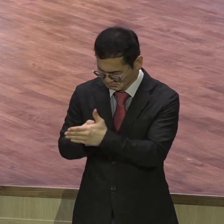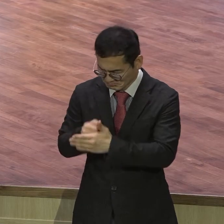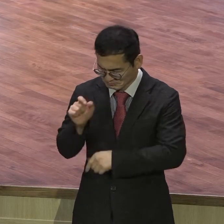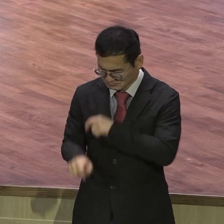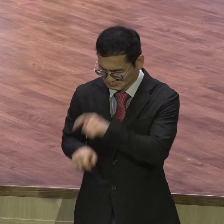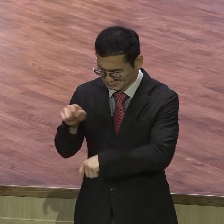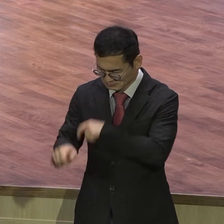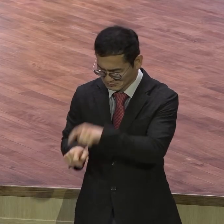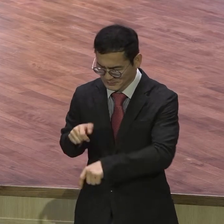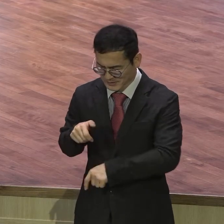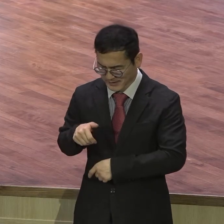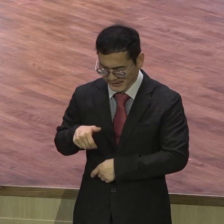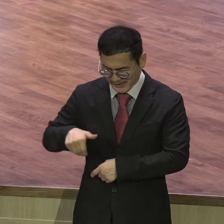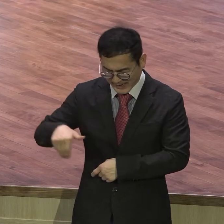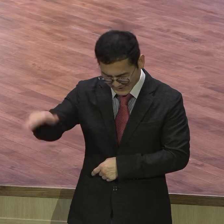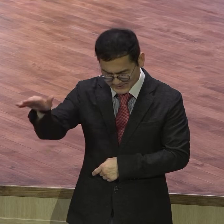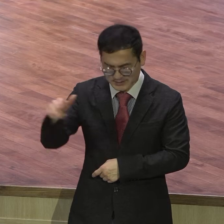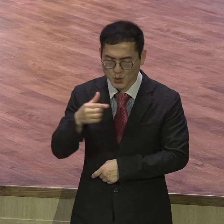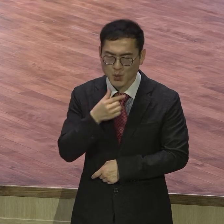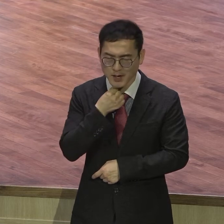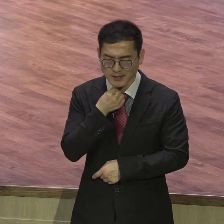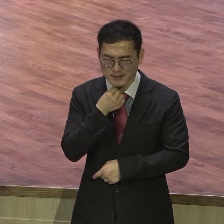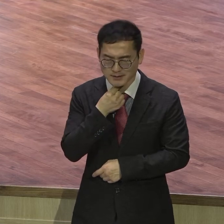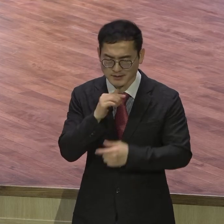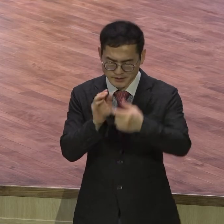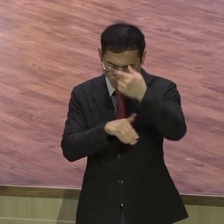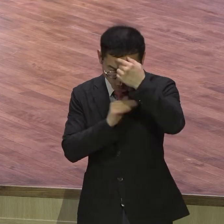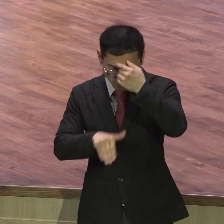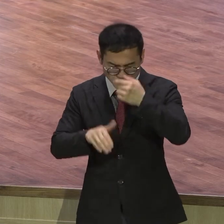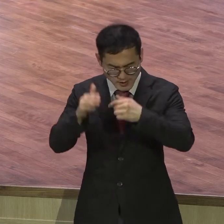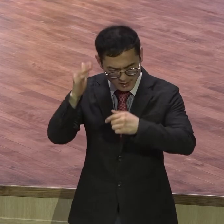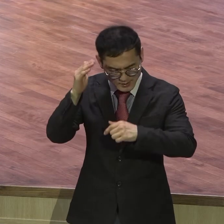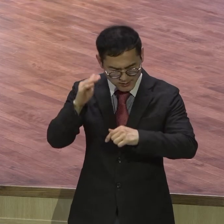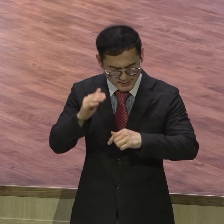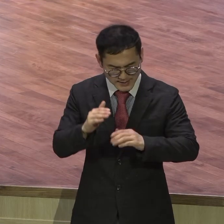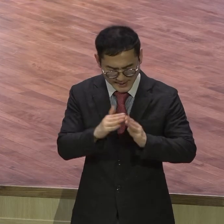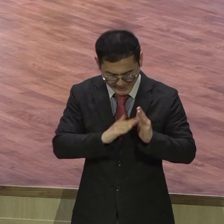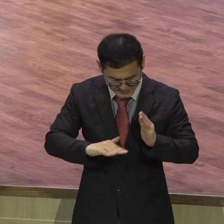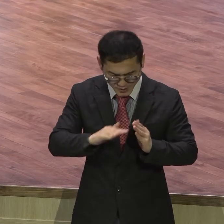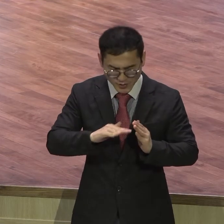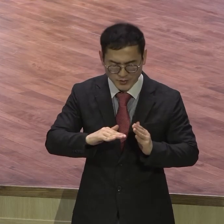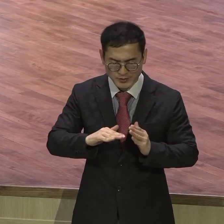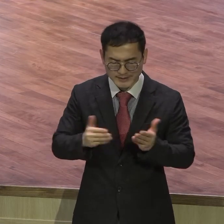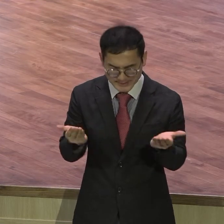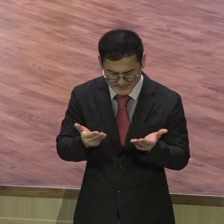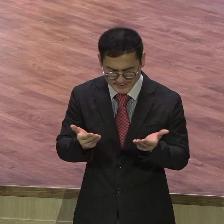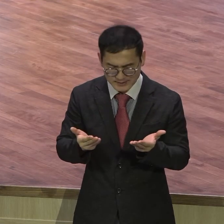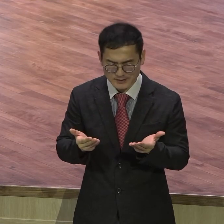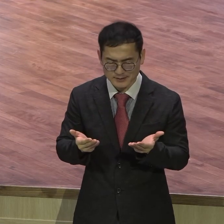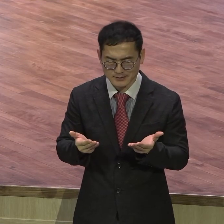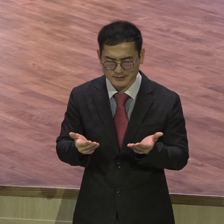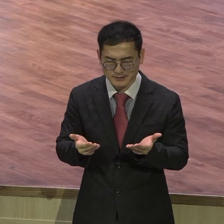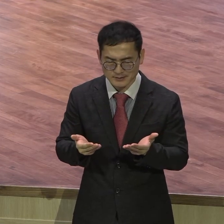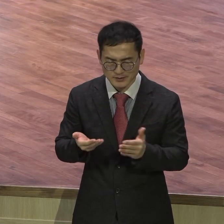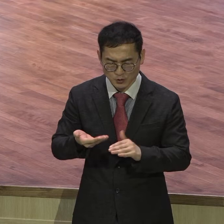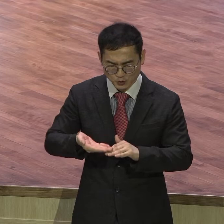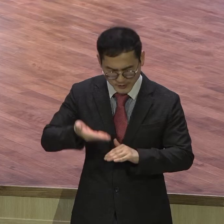힘차게 실현해 나가기 원하는 모든 성도들 가정과 생업과 자녀가 사회 후에 파수 협력하는 모든 성의 사람들